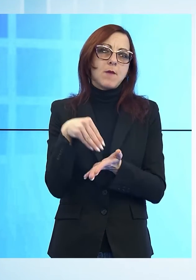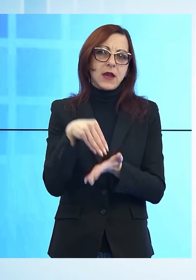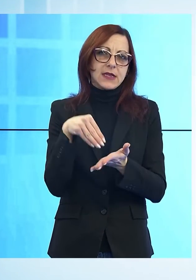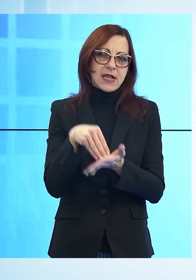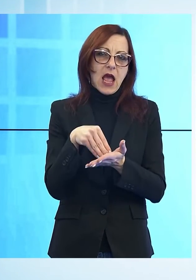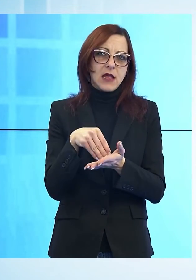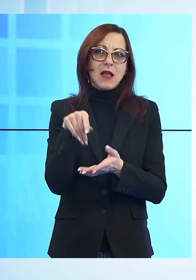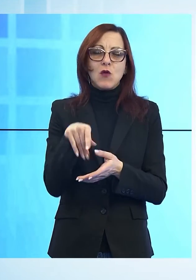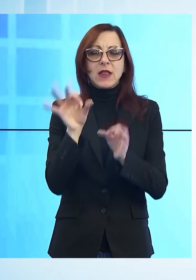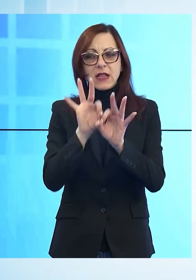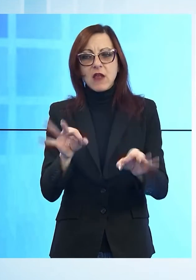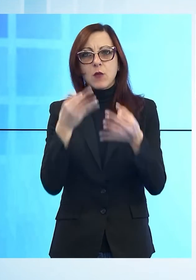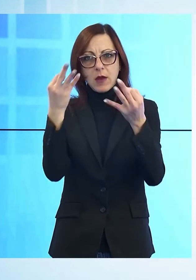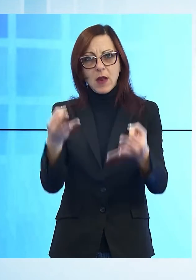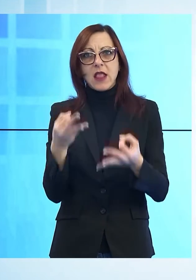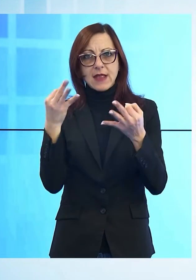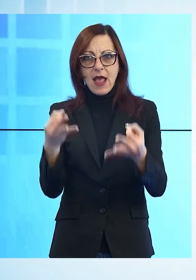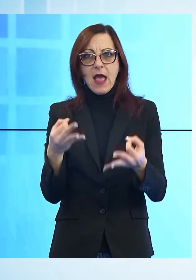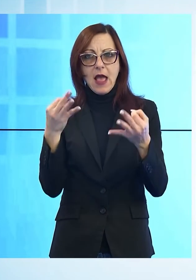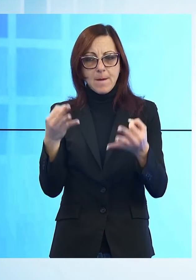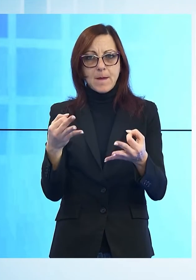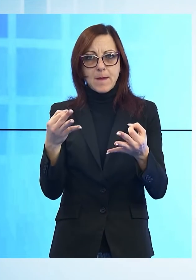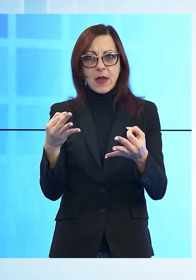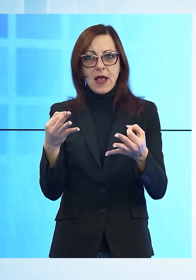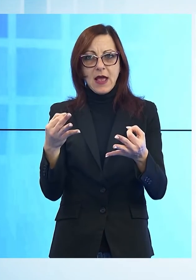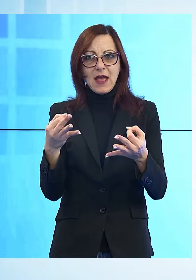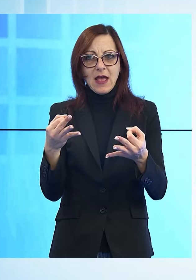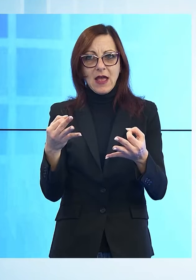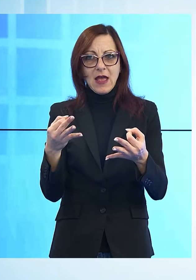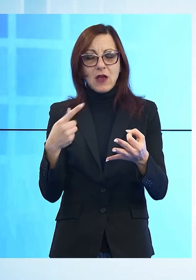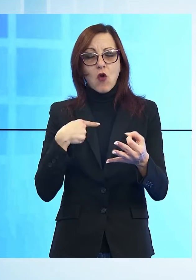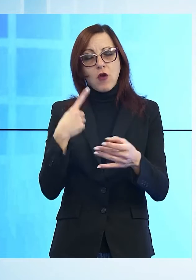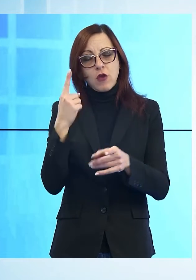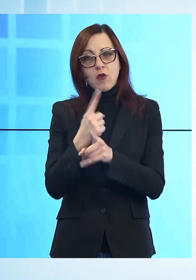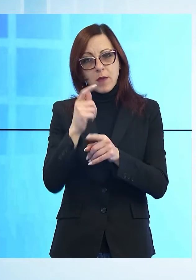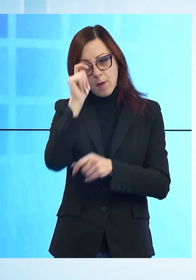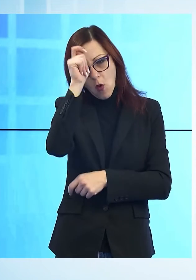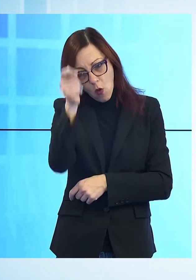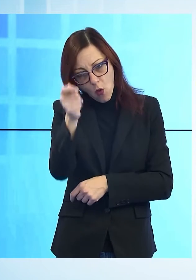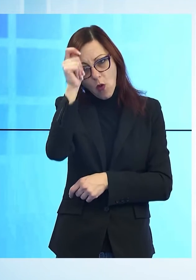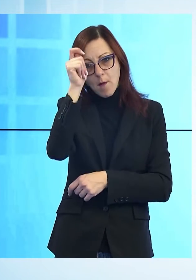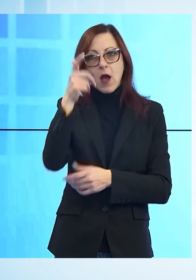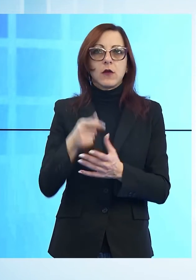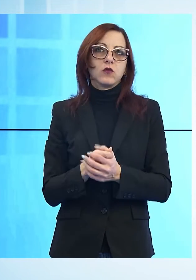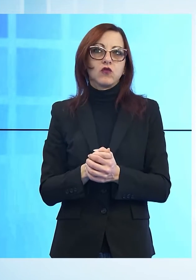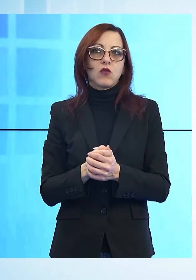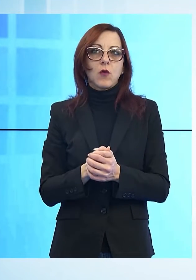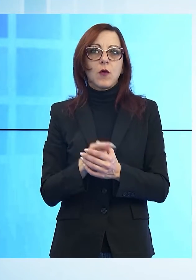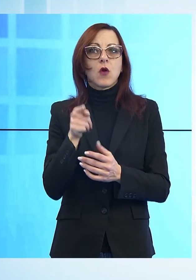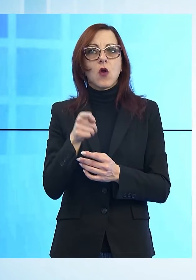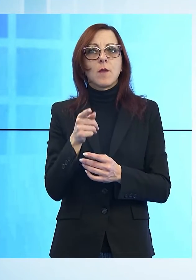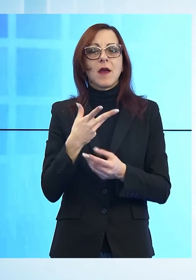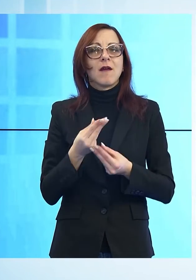sempre disponibile, quindi ci è sembrato quanto meno doveroso rendere gli omaggio anche con l'installazione di un apparato